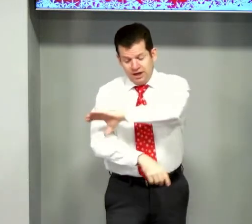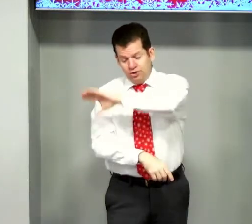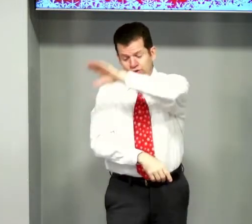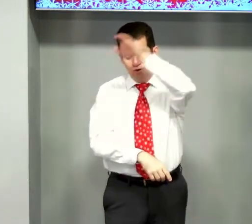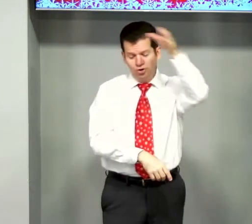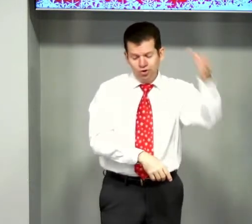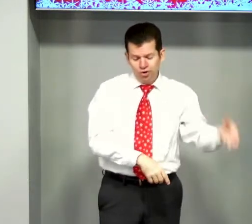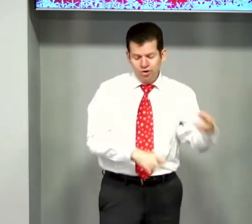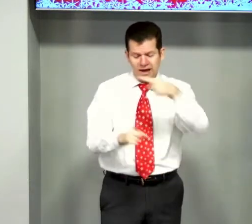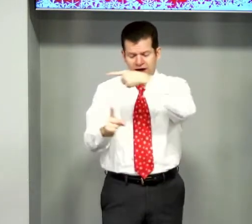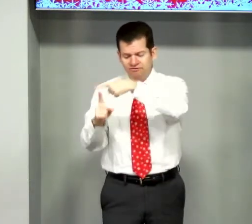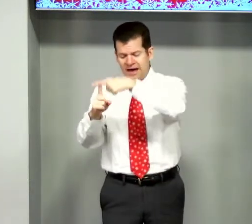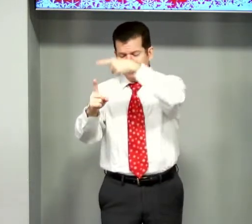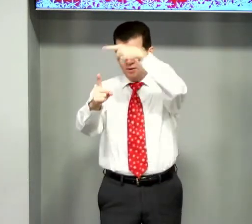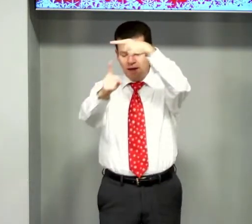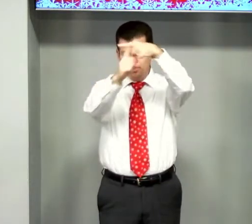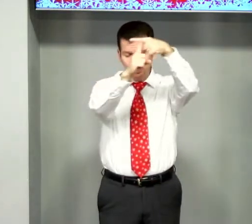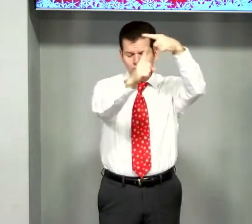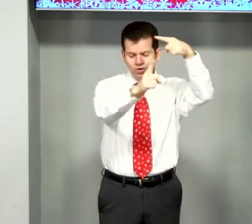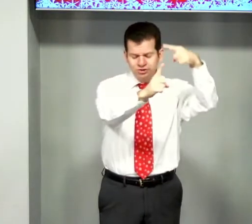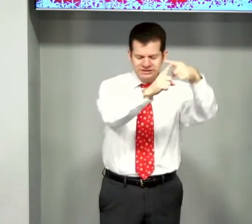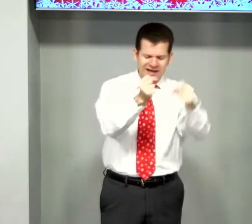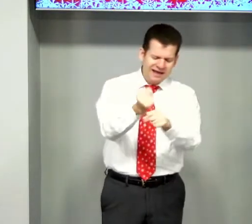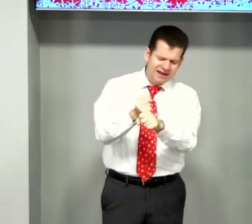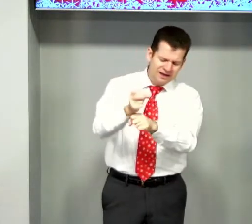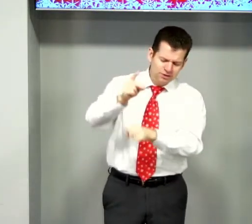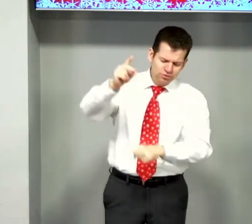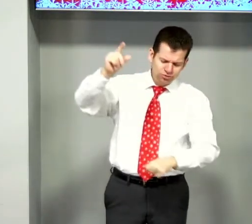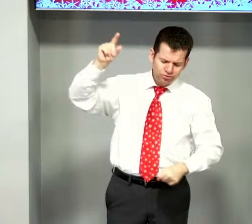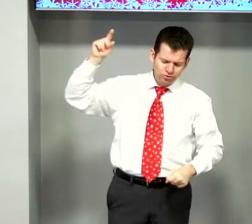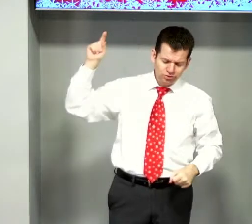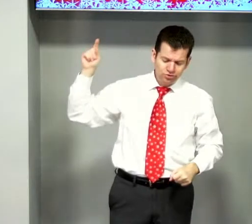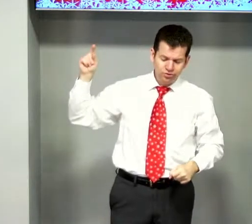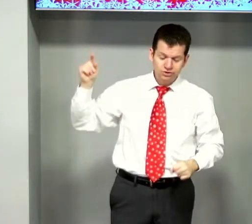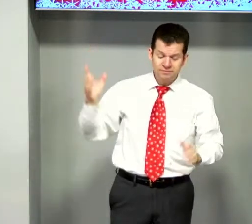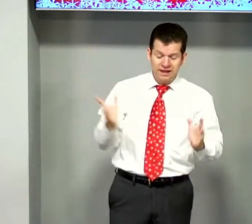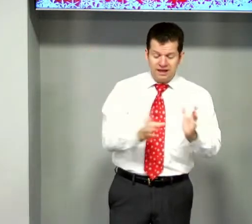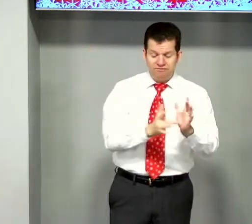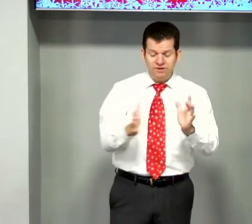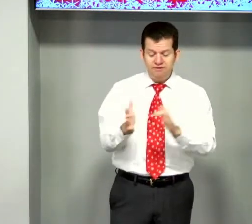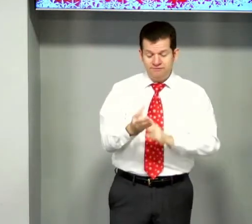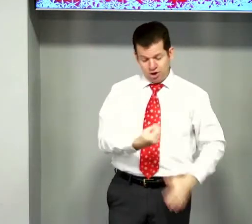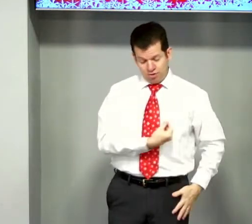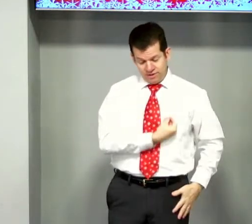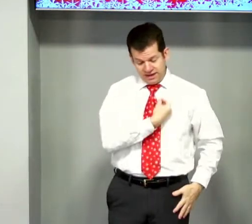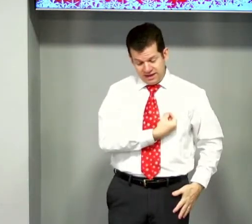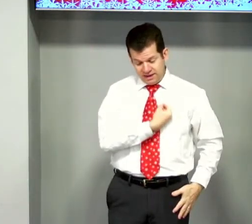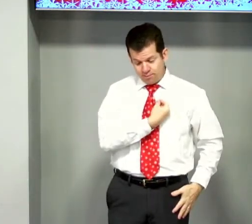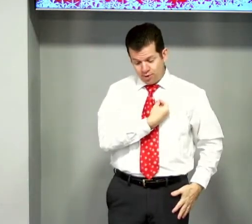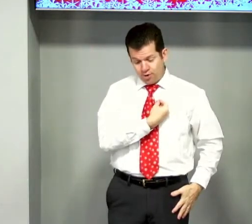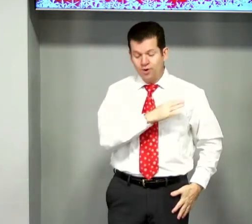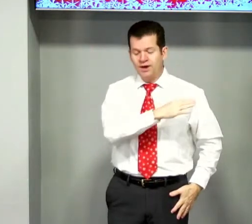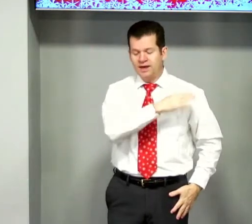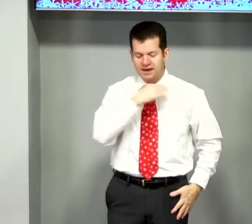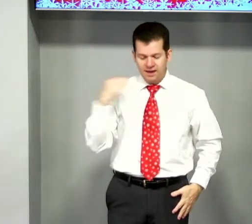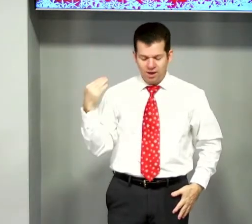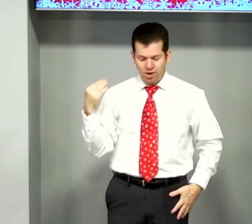No Calvário, Há muitos anos, Viveu e morreu,